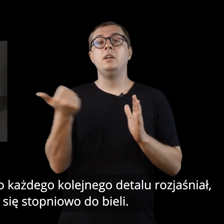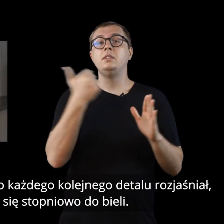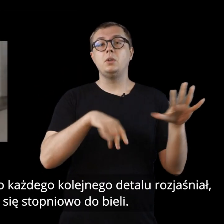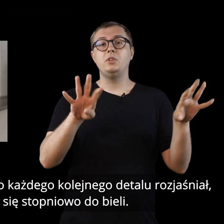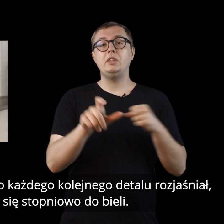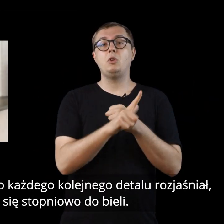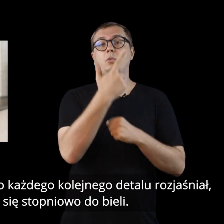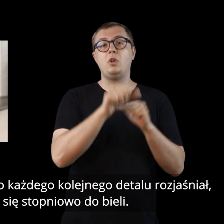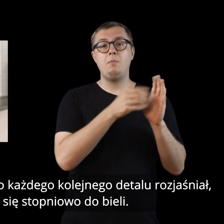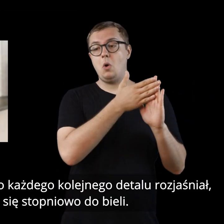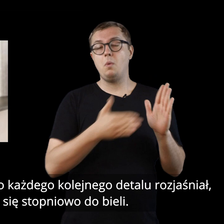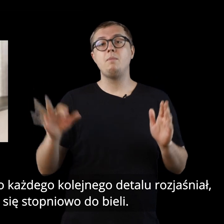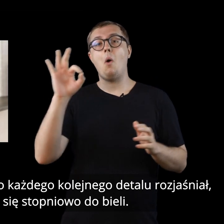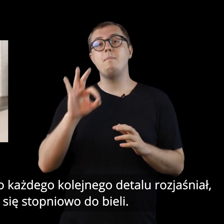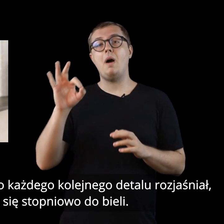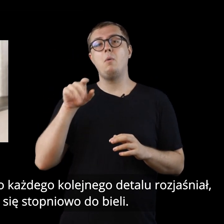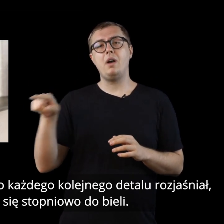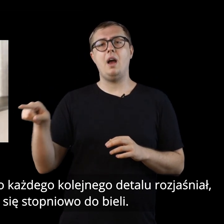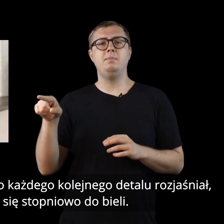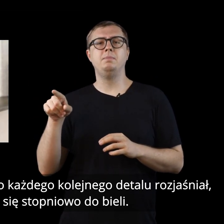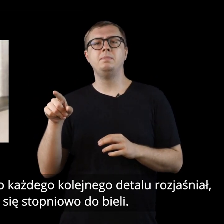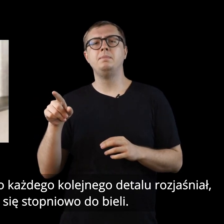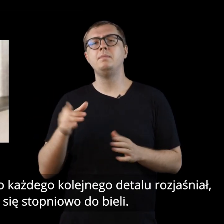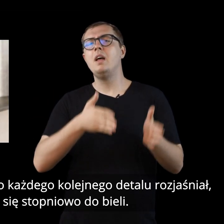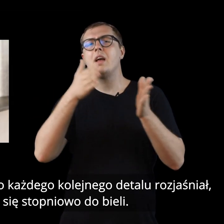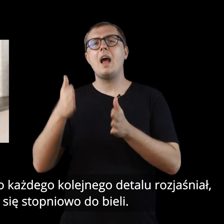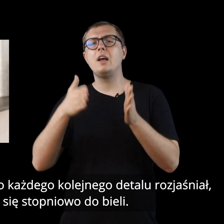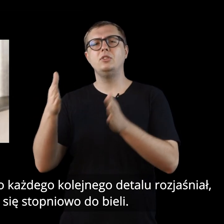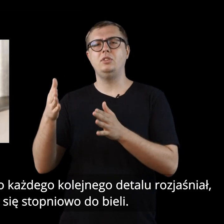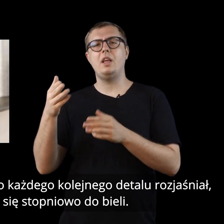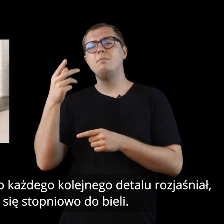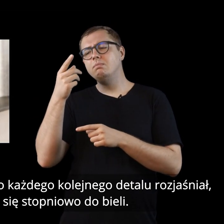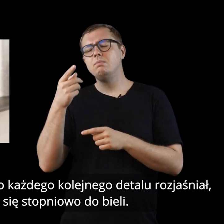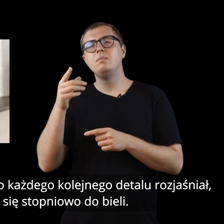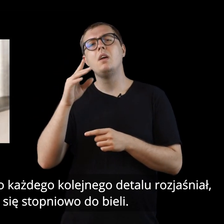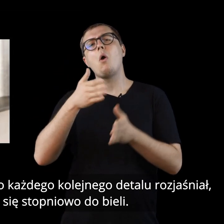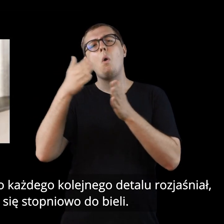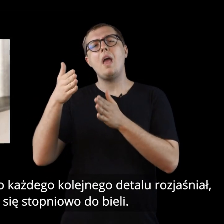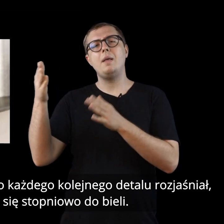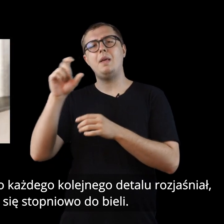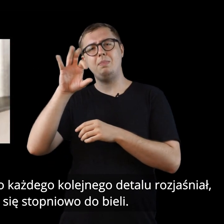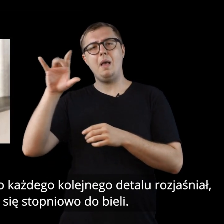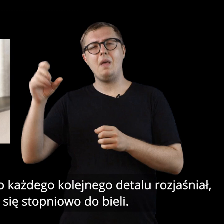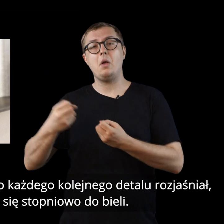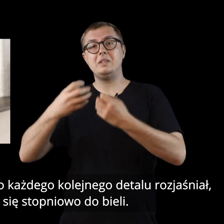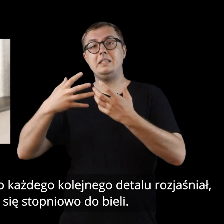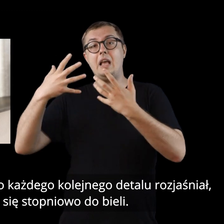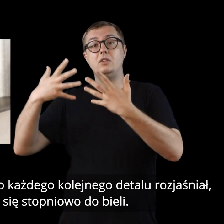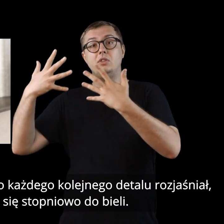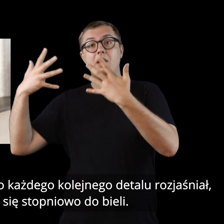Od 1972 roku opałka tło każdego kolejnego detalu rozjaśniał, zbliżając